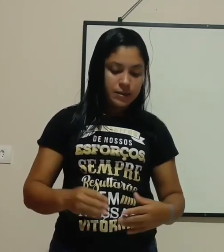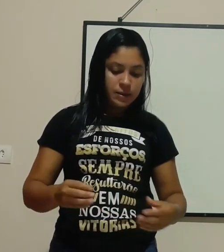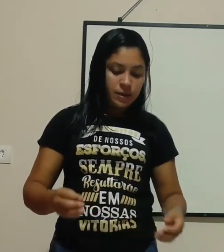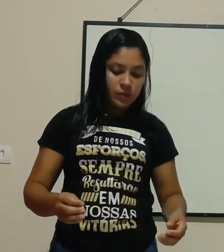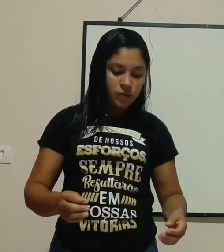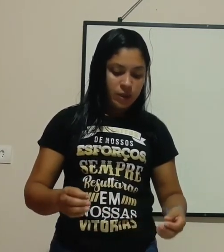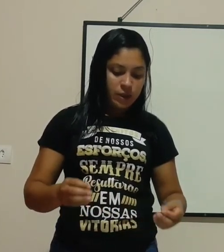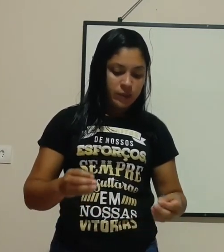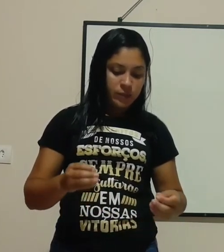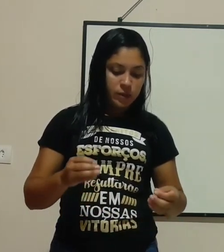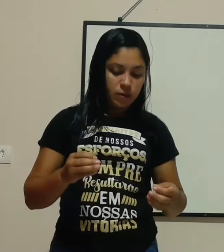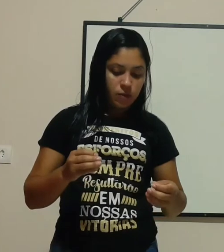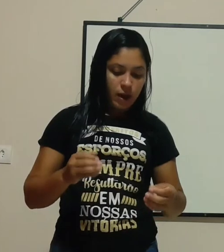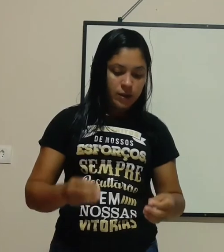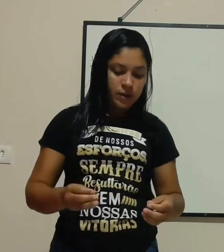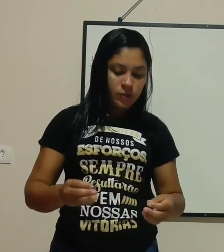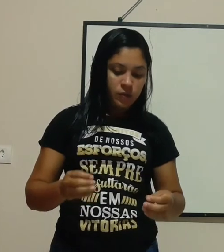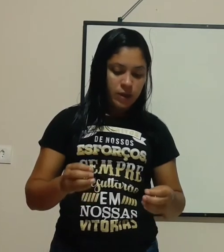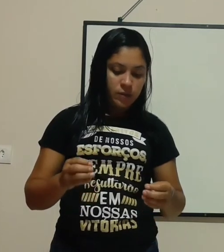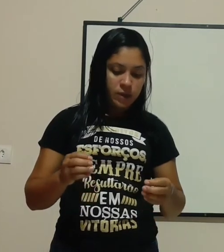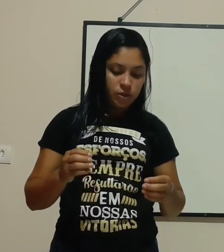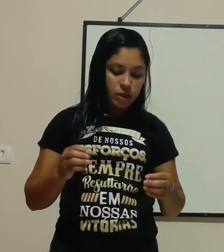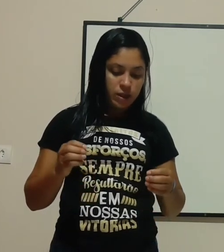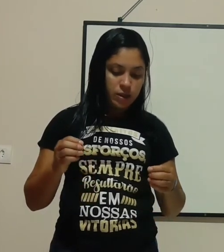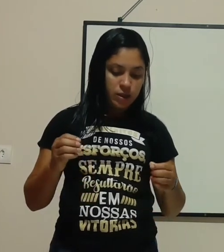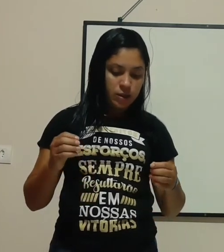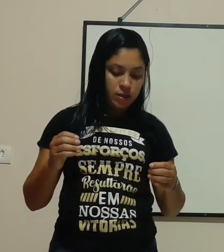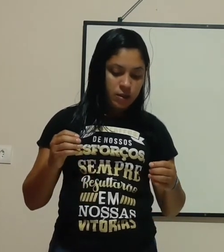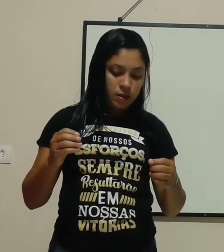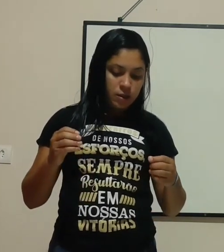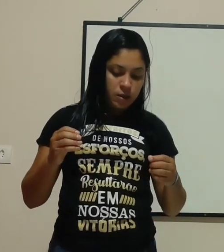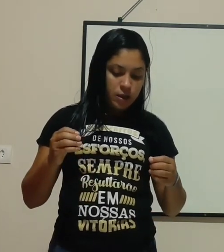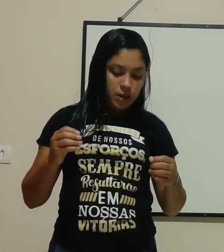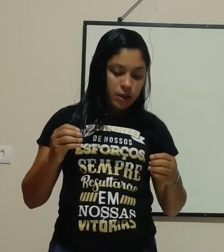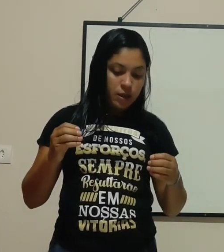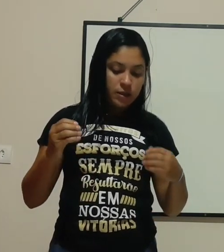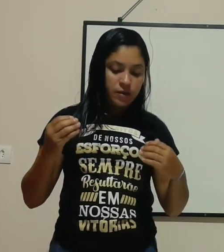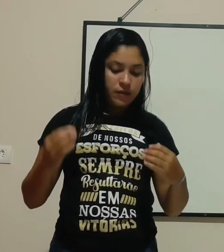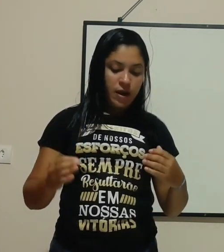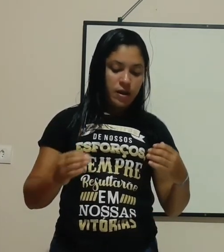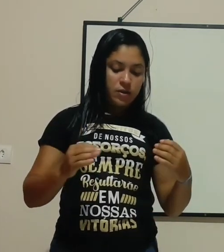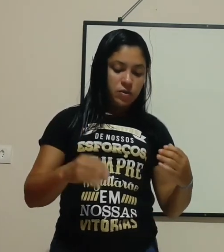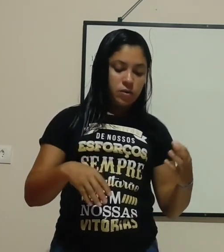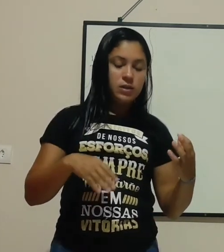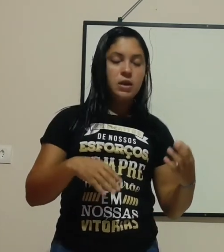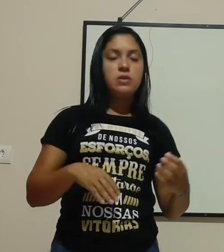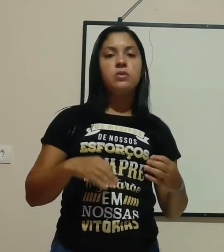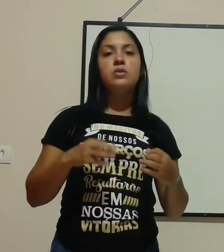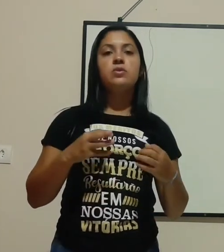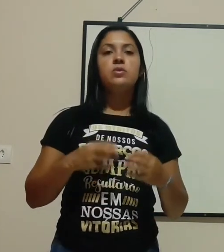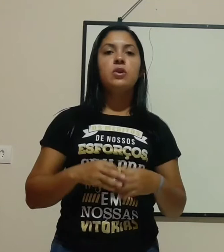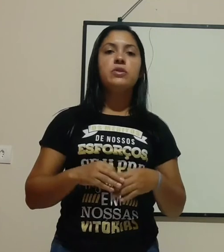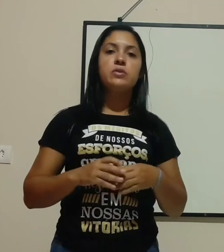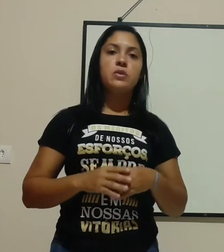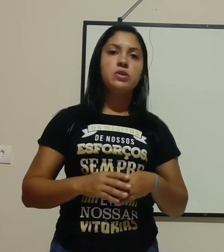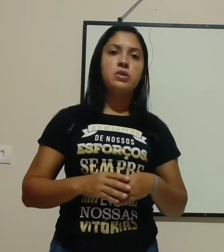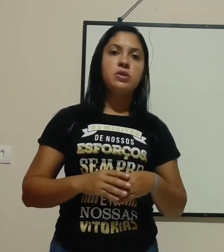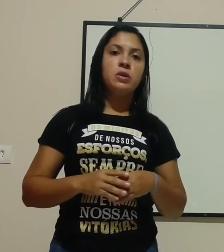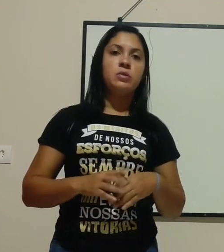acendemos uma lâmpada, guardamos um alimento na geladeira, entre várias outras ações do nosso cotidiano.